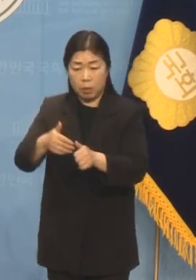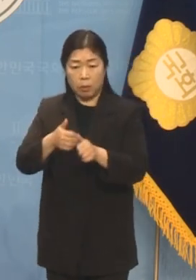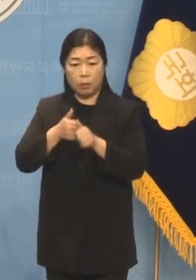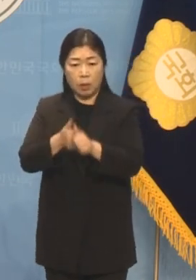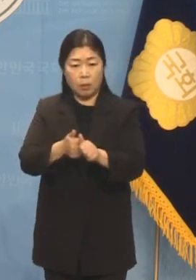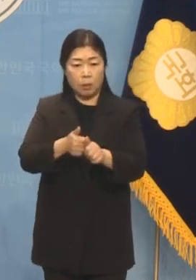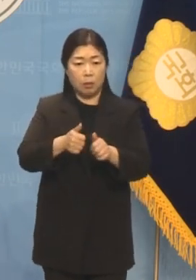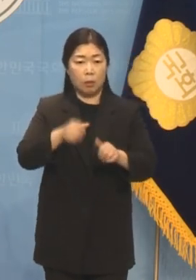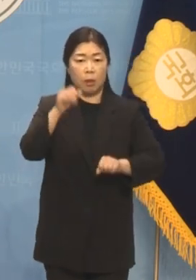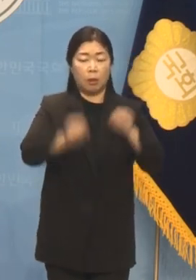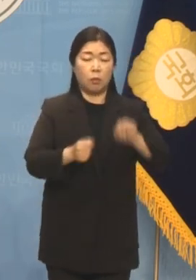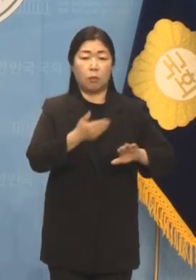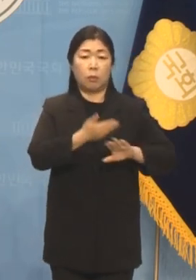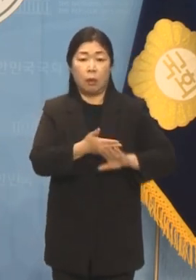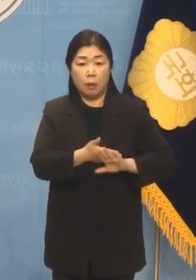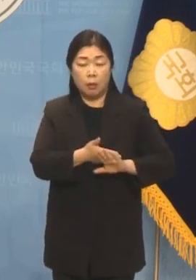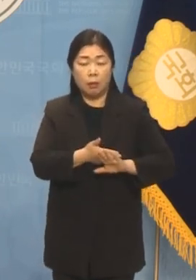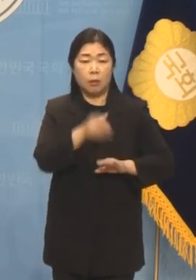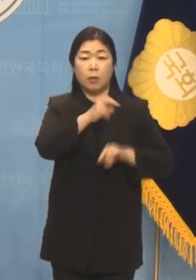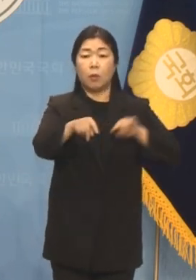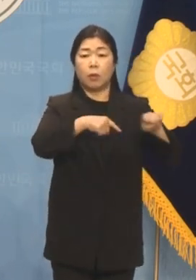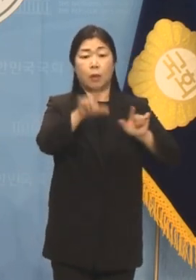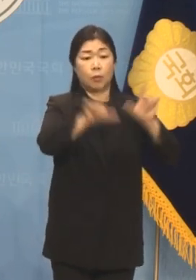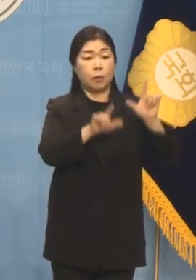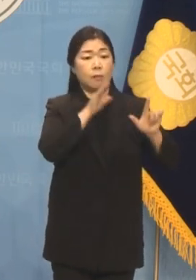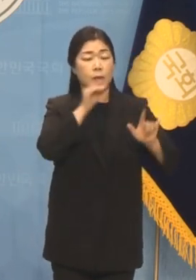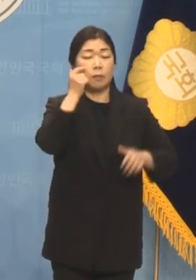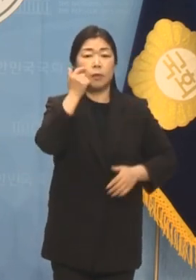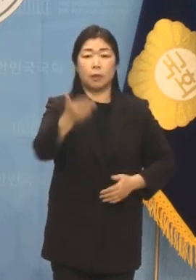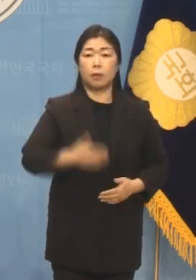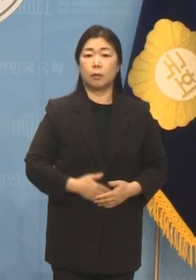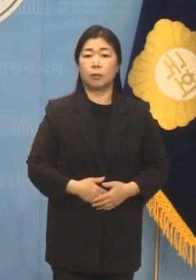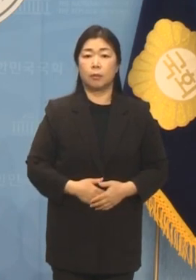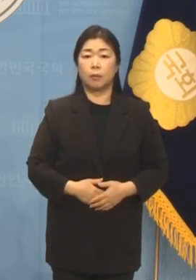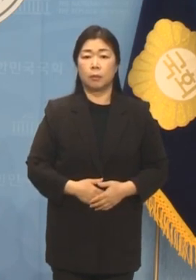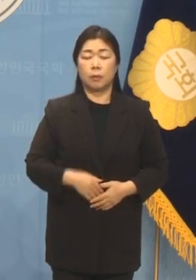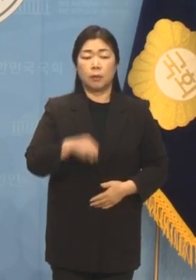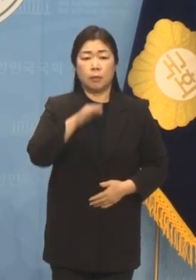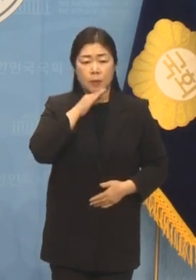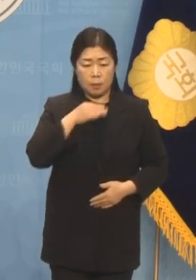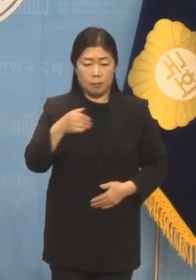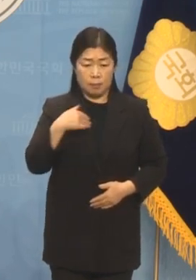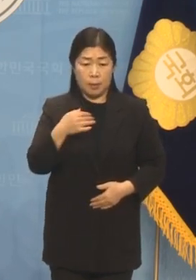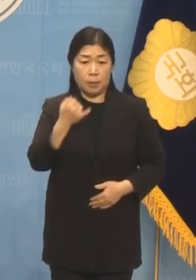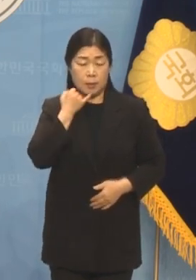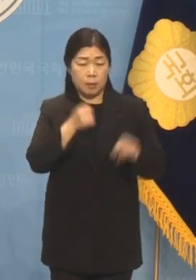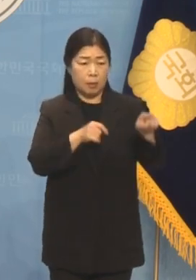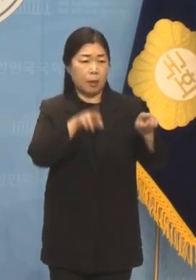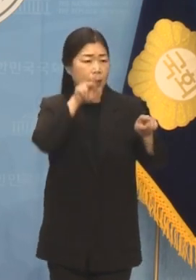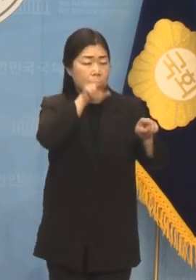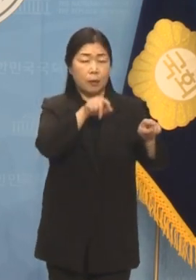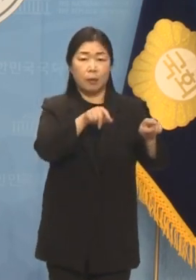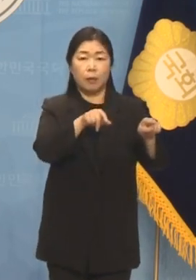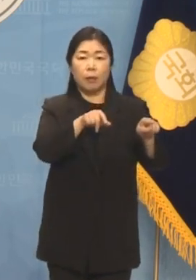달라지는 게 여당의 정치입니까? 내로남불 참 기가 막힙니다.